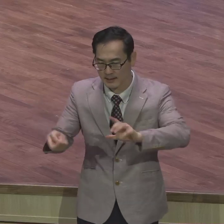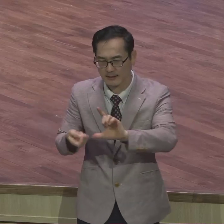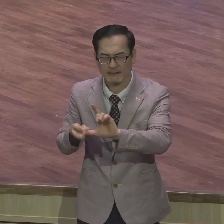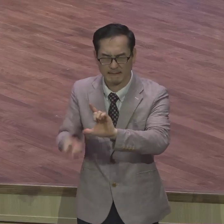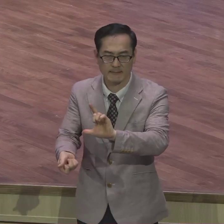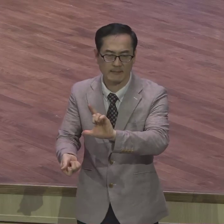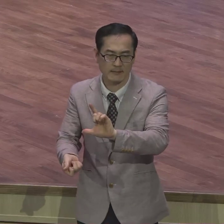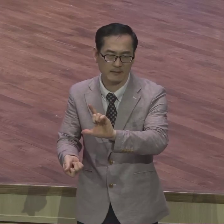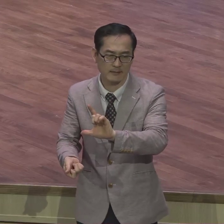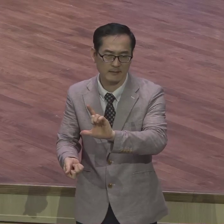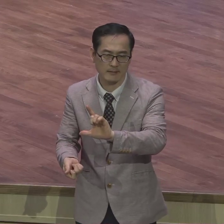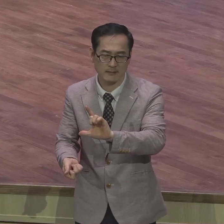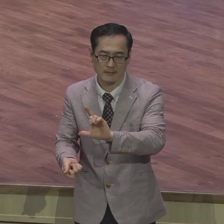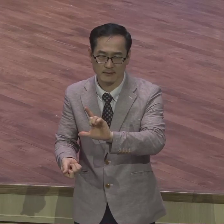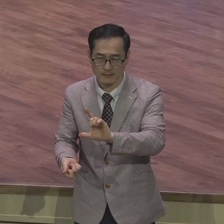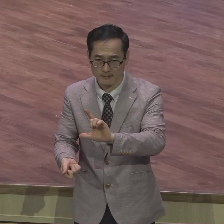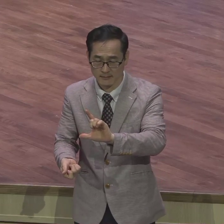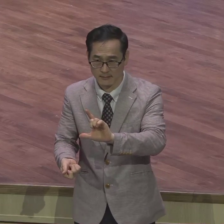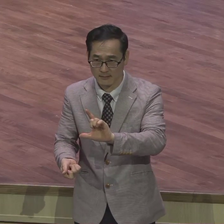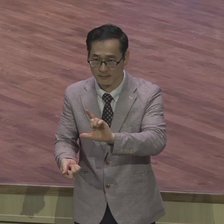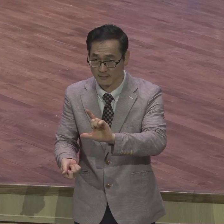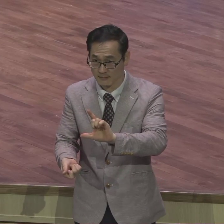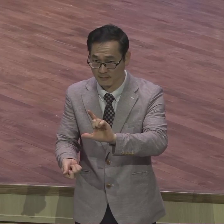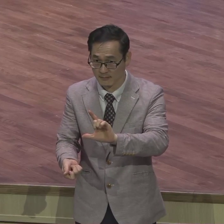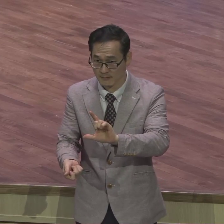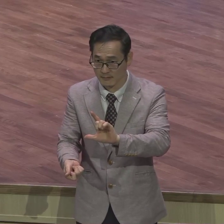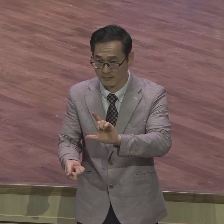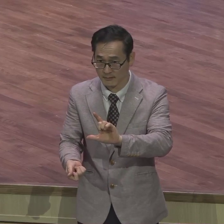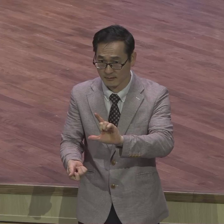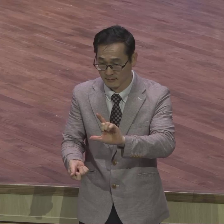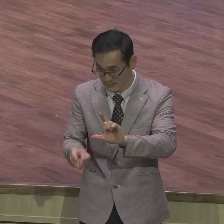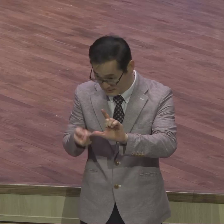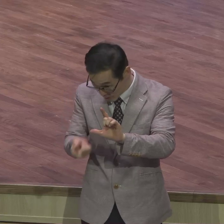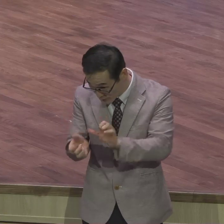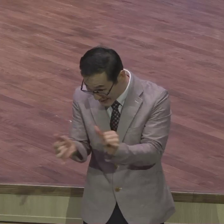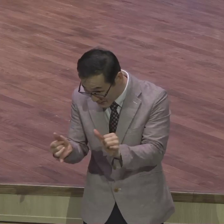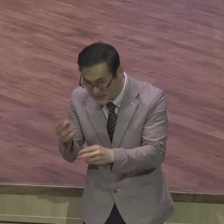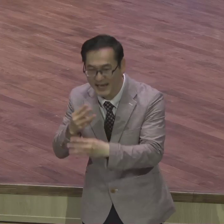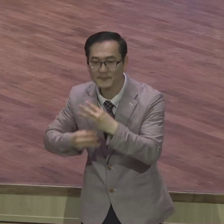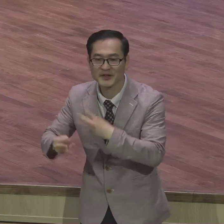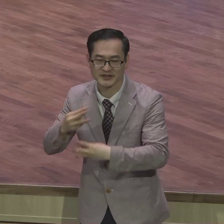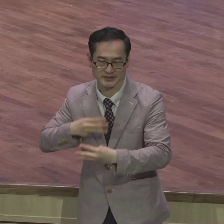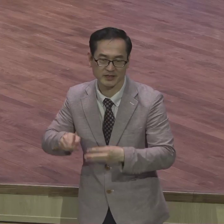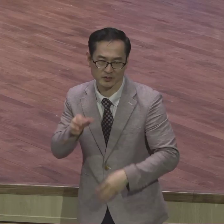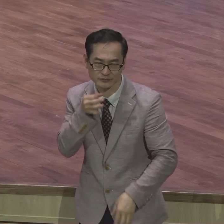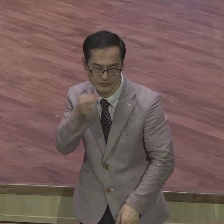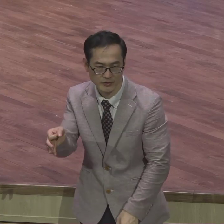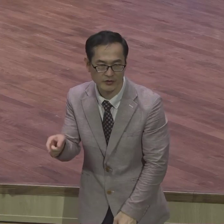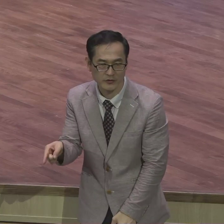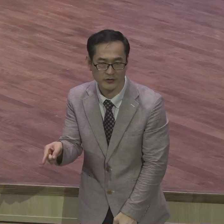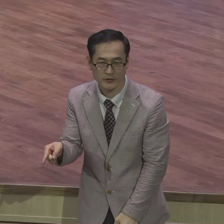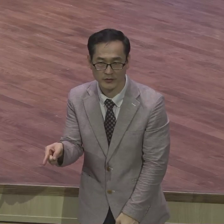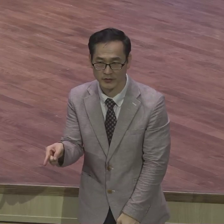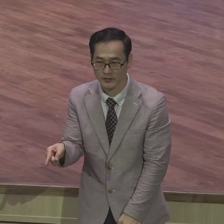그래서 이 성경의 독특한 명칭이에요 아주 독특한 명칭이에요 랩너트의 남은자